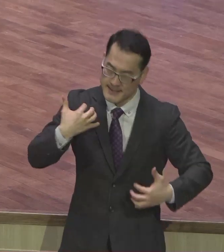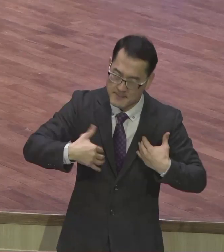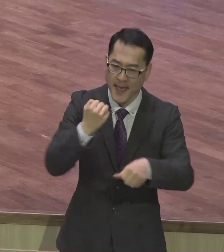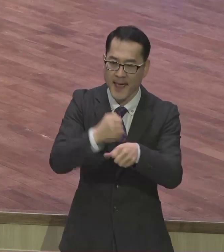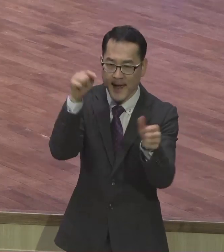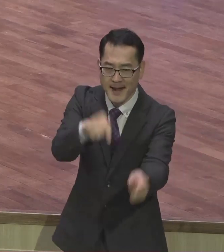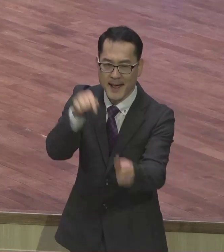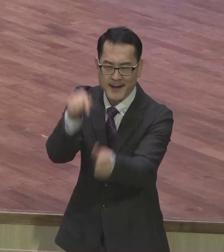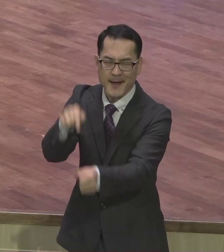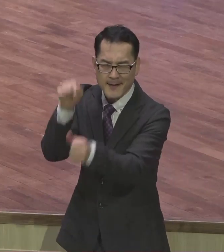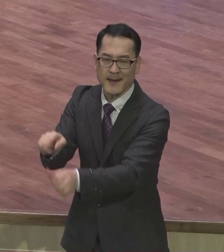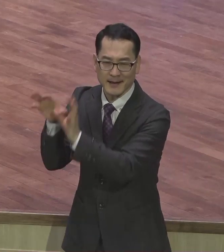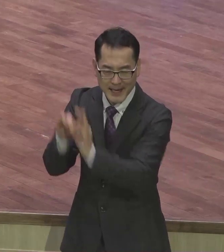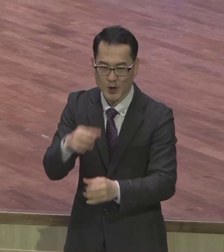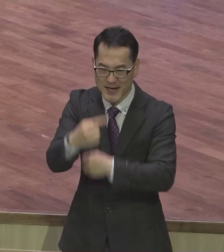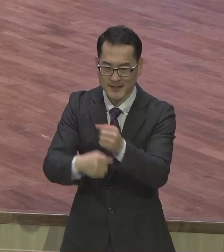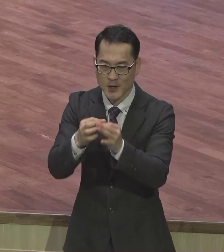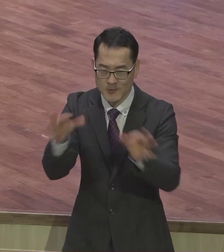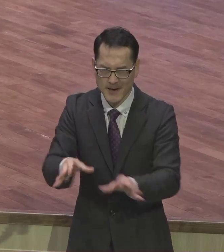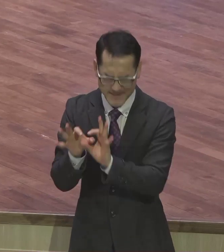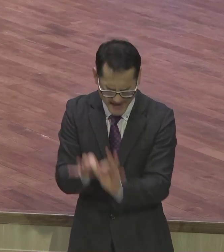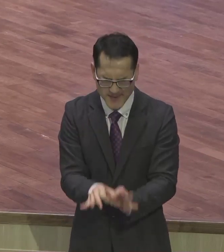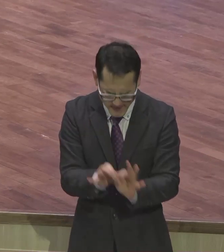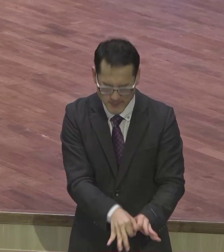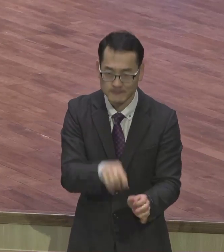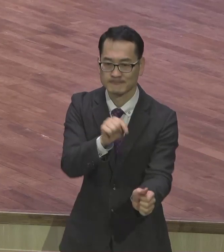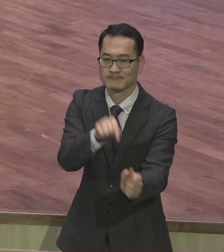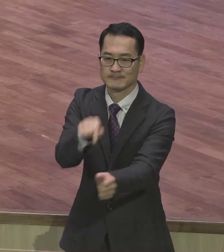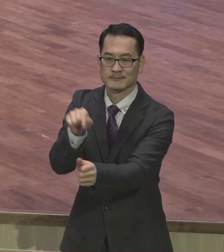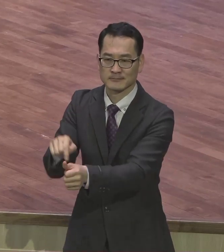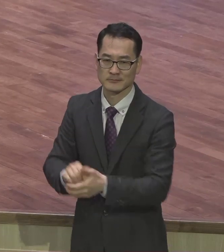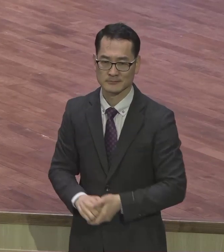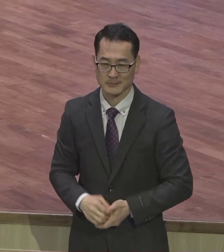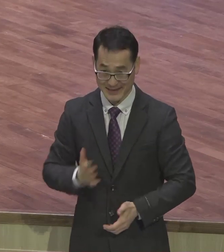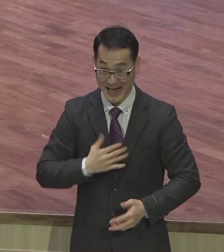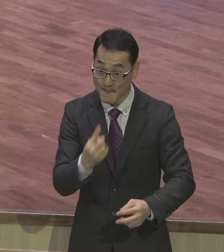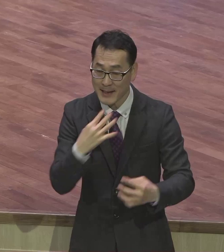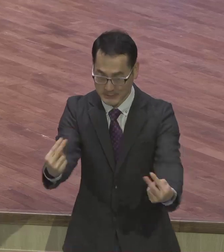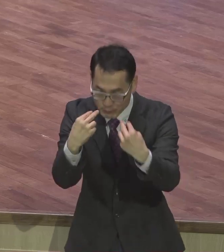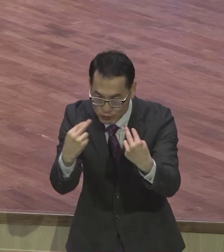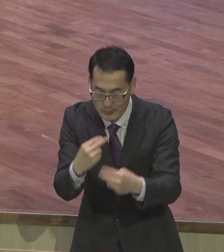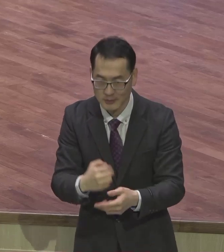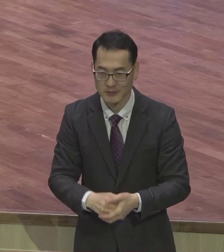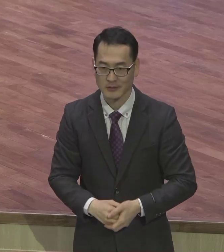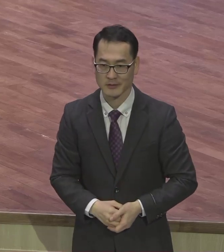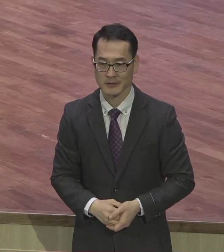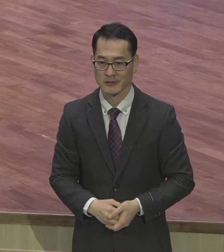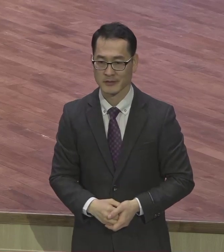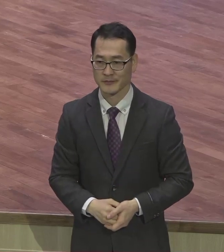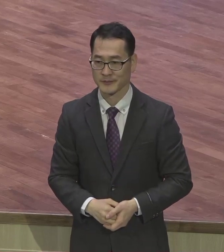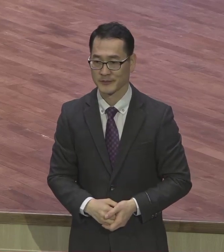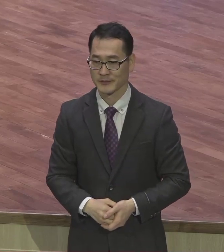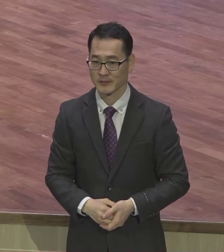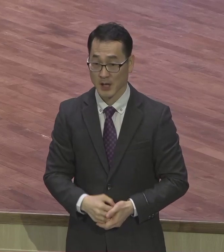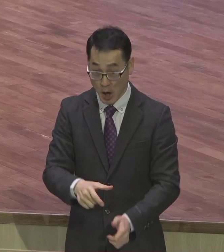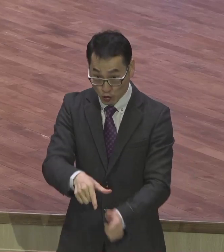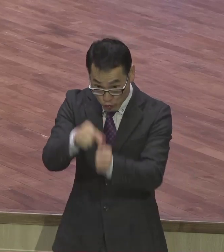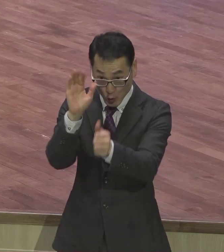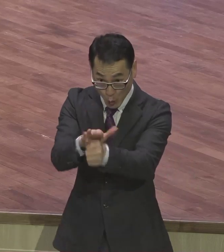계속해서 1년 내내 창조주 나를 쳐다보고 구원을 해준 나를 바라보고 다른 거 바라보고